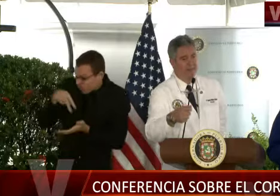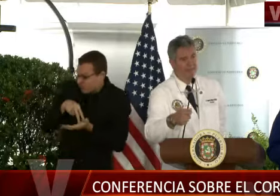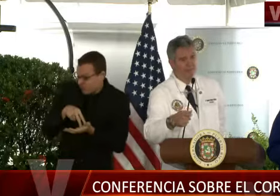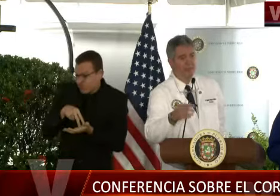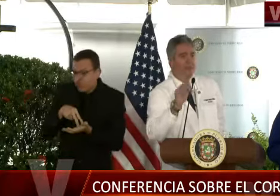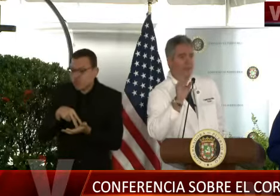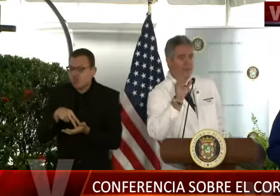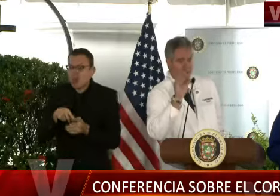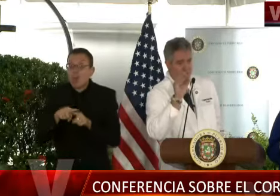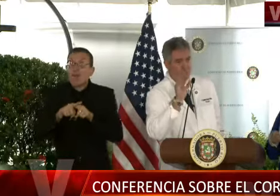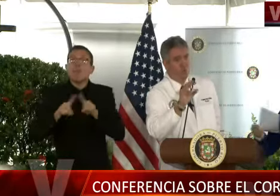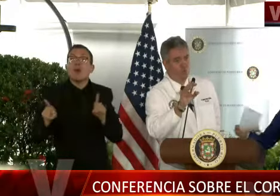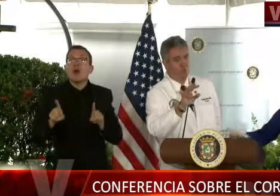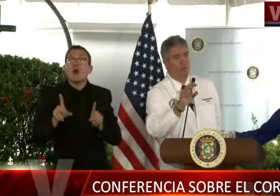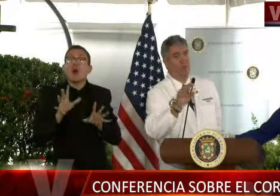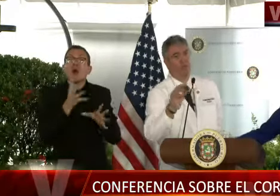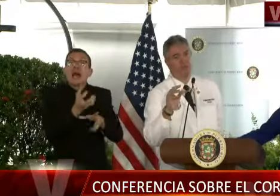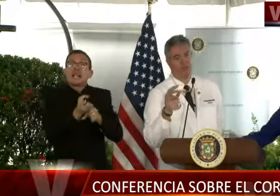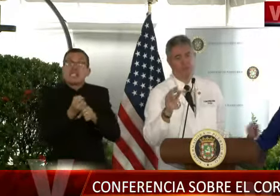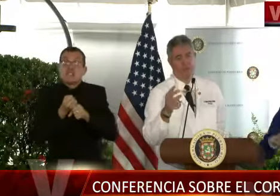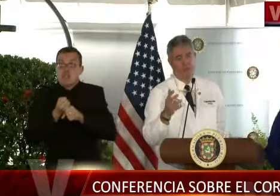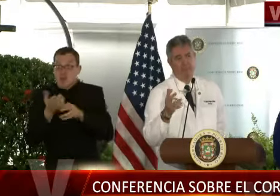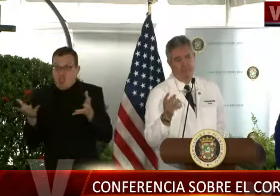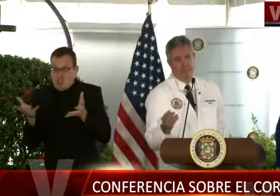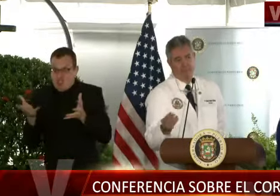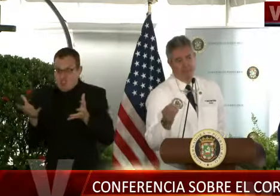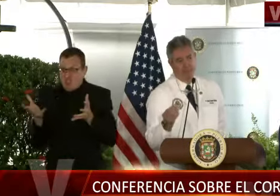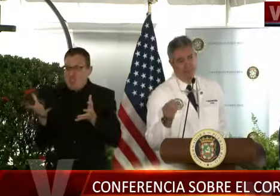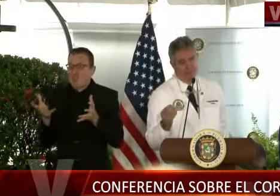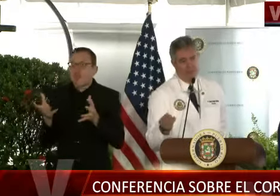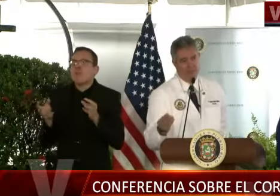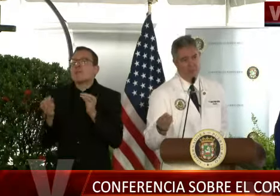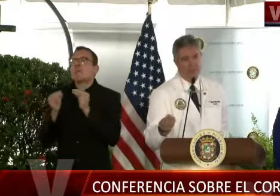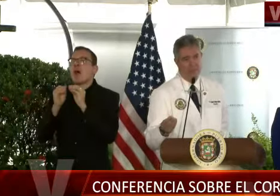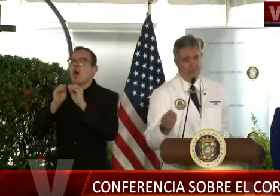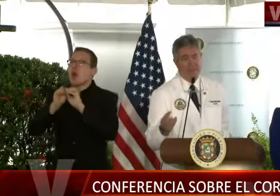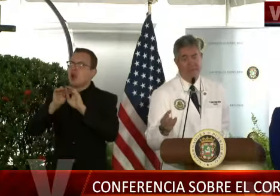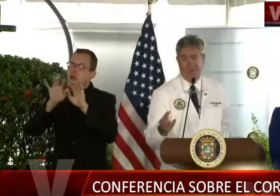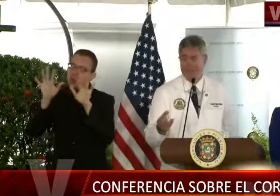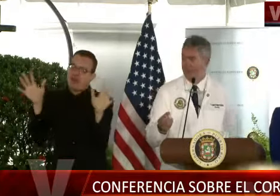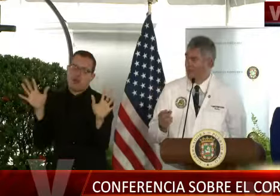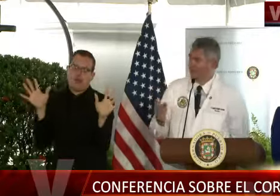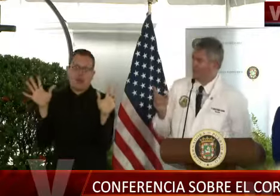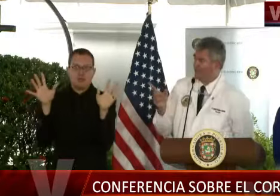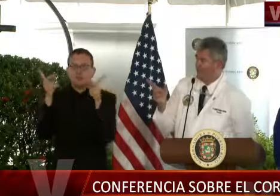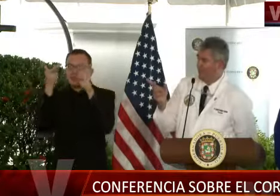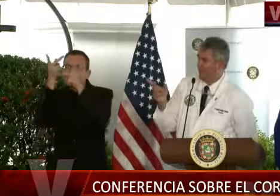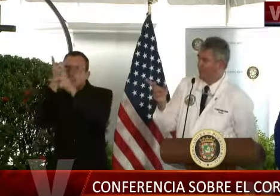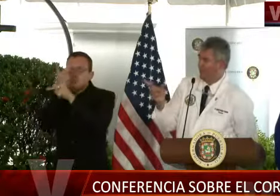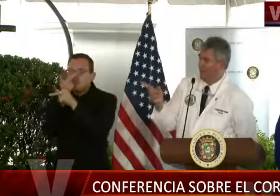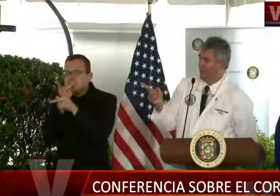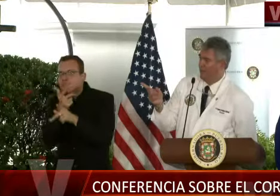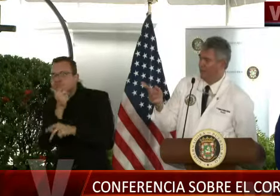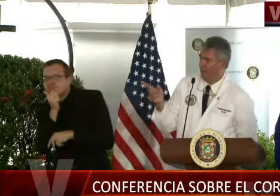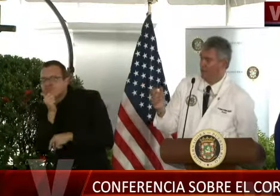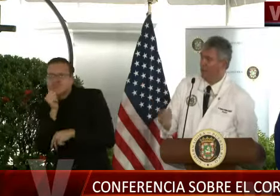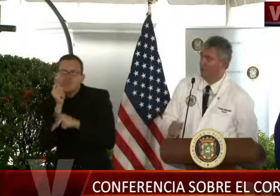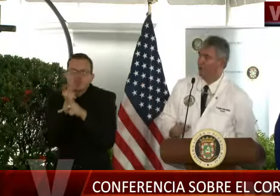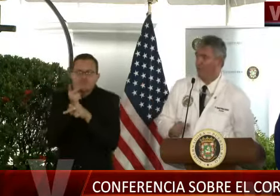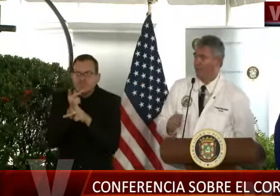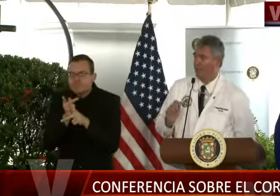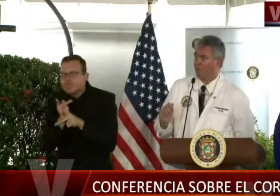efectivos en darle unos números que puedan estar basados en facts. Así que si el